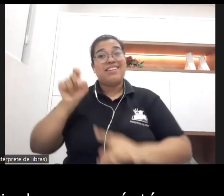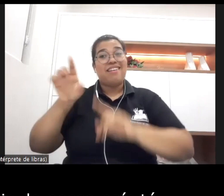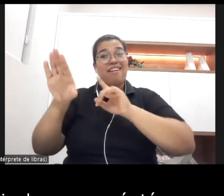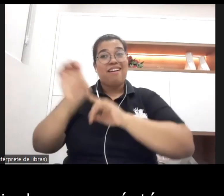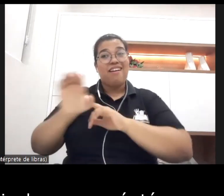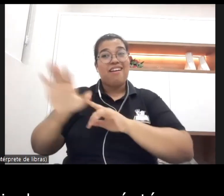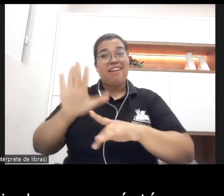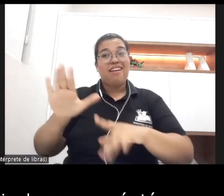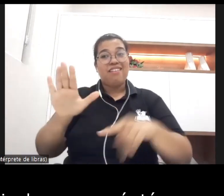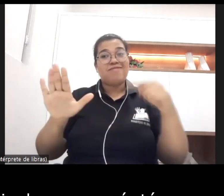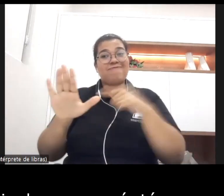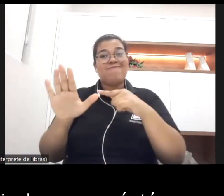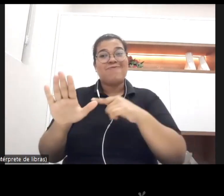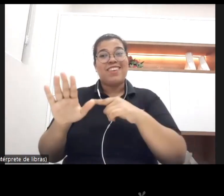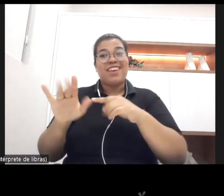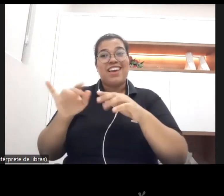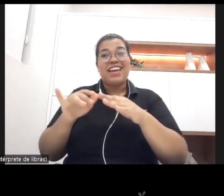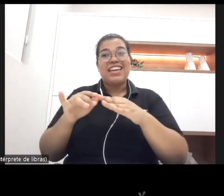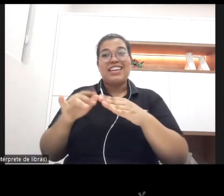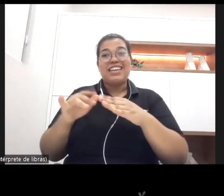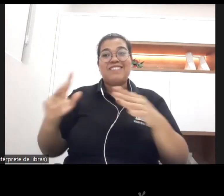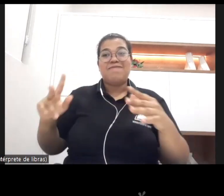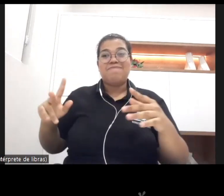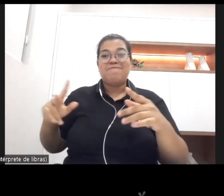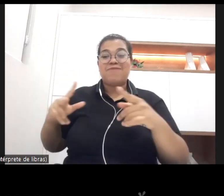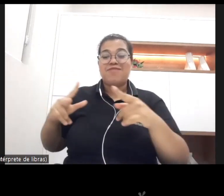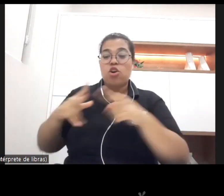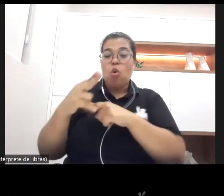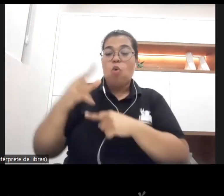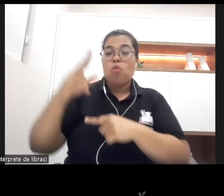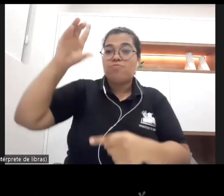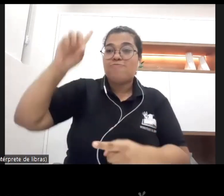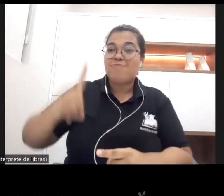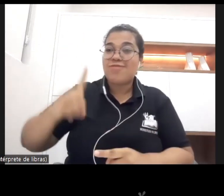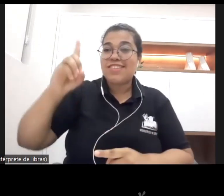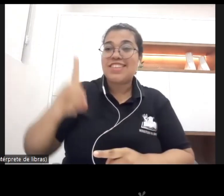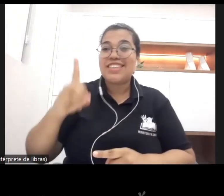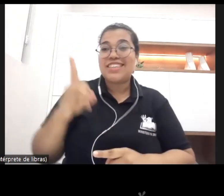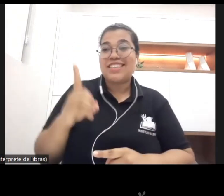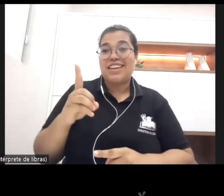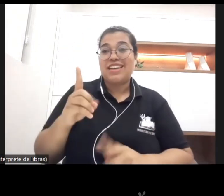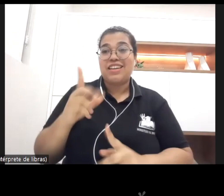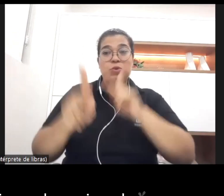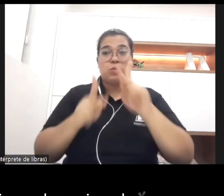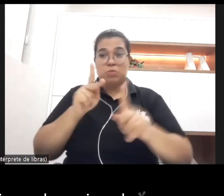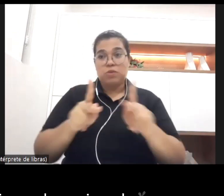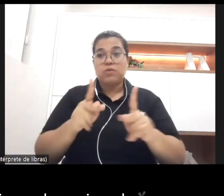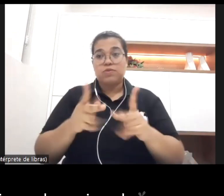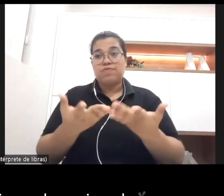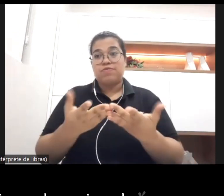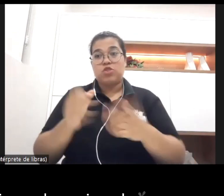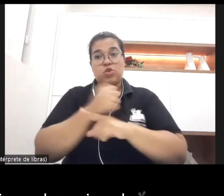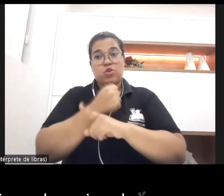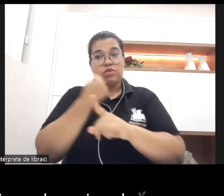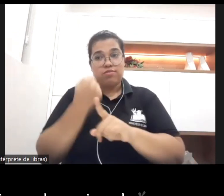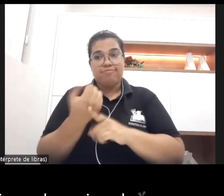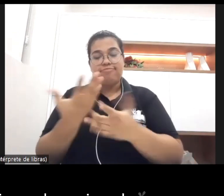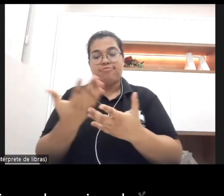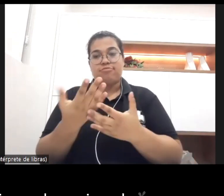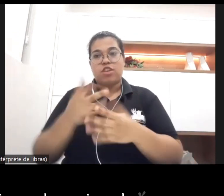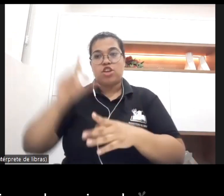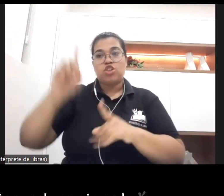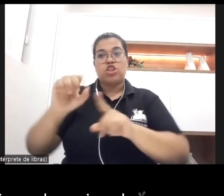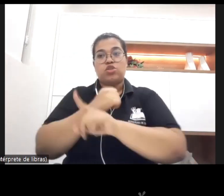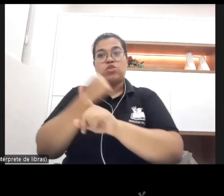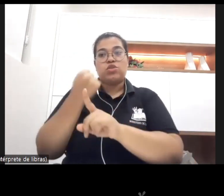do nosso país bem que nós pensamos e atuamos numa política